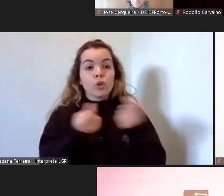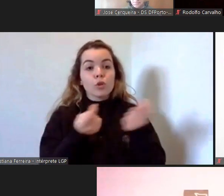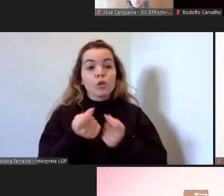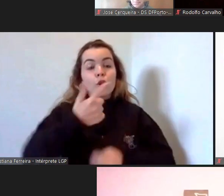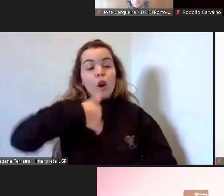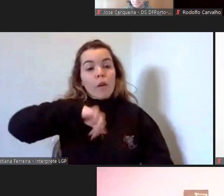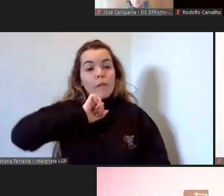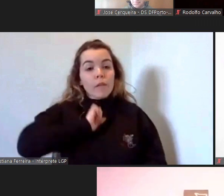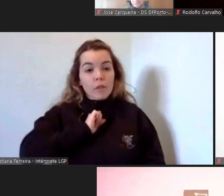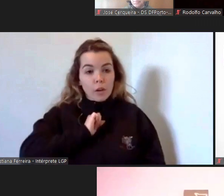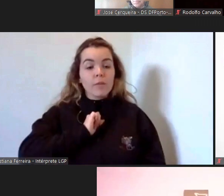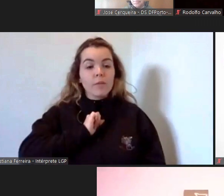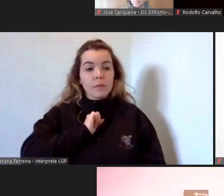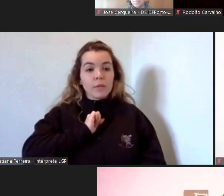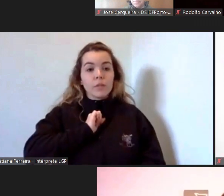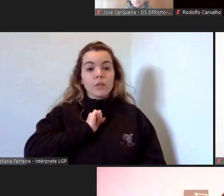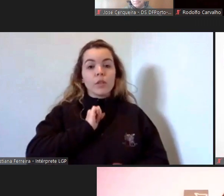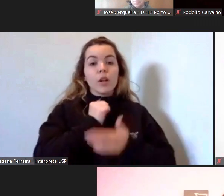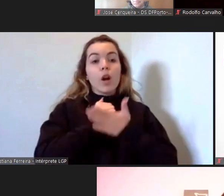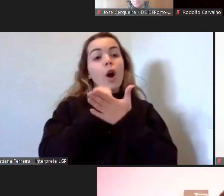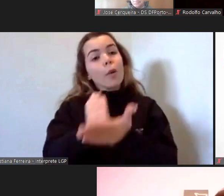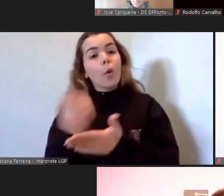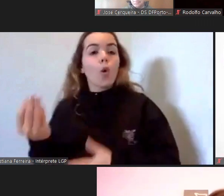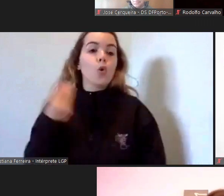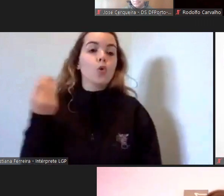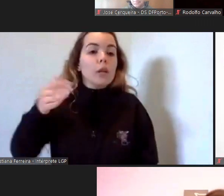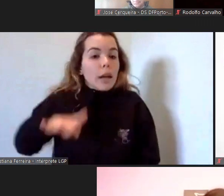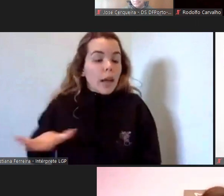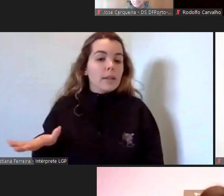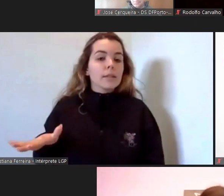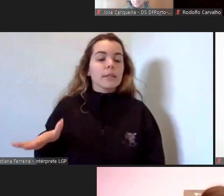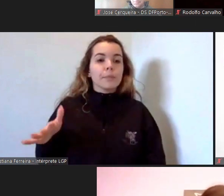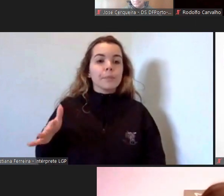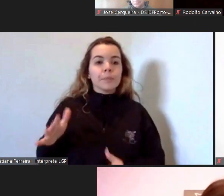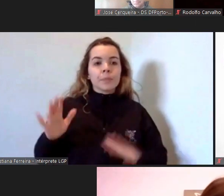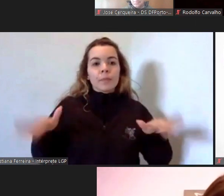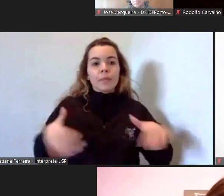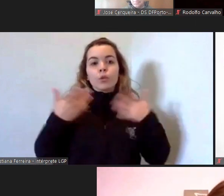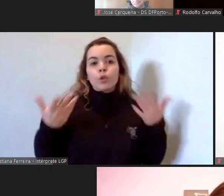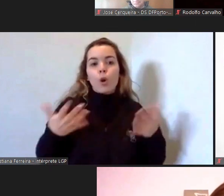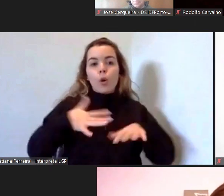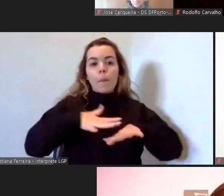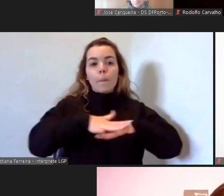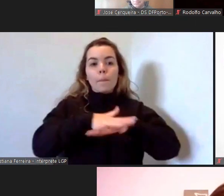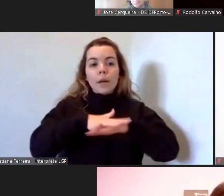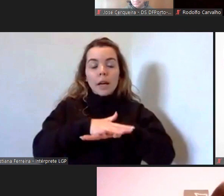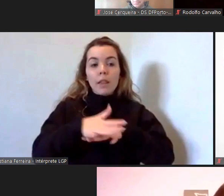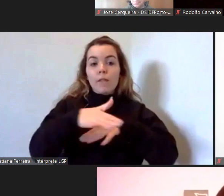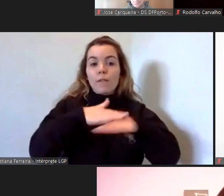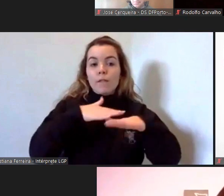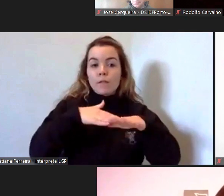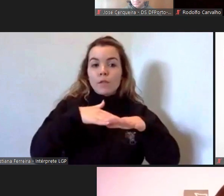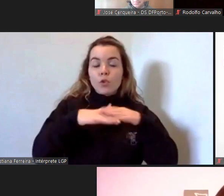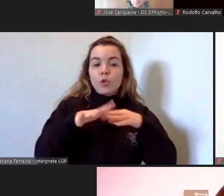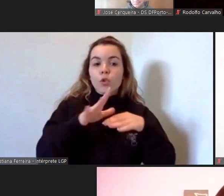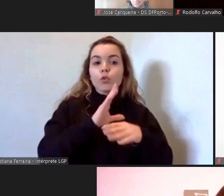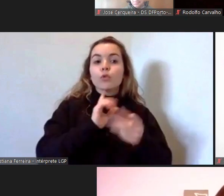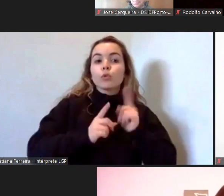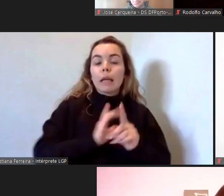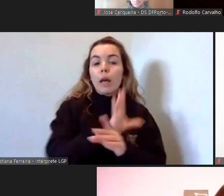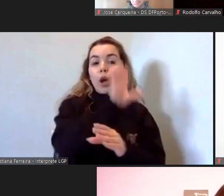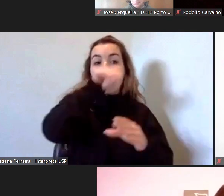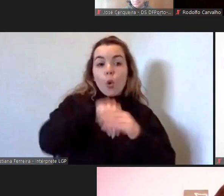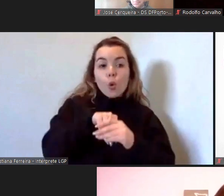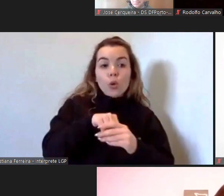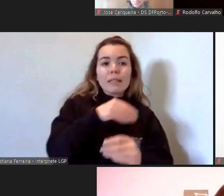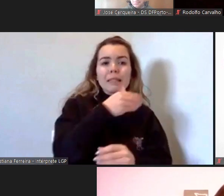que apoiavam crianças é uma rede de que fazem parte cento e tal